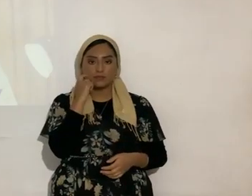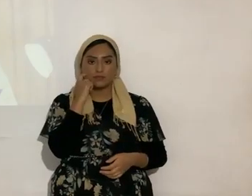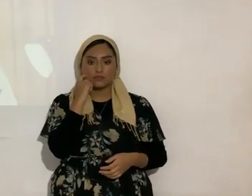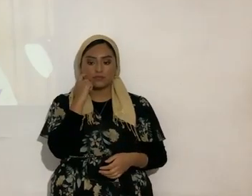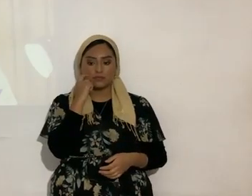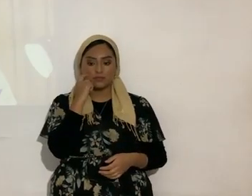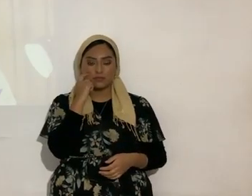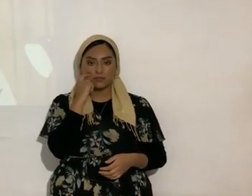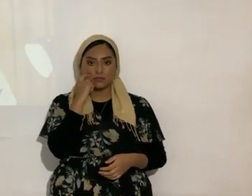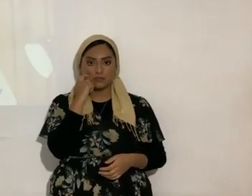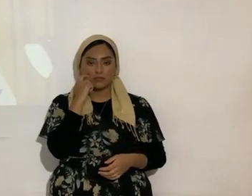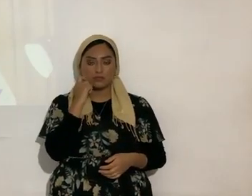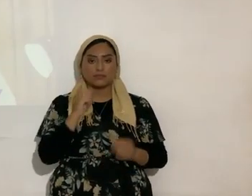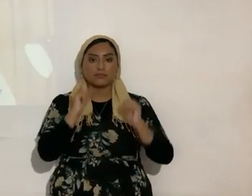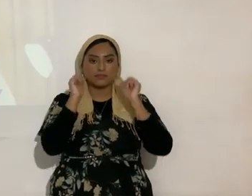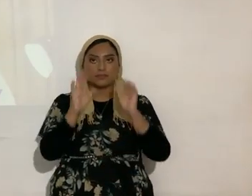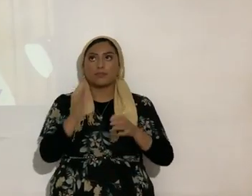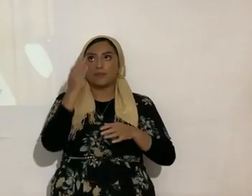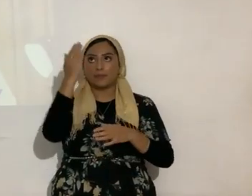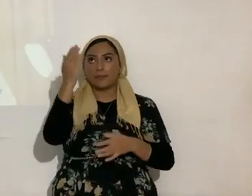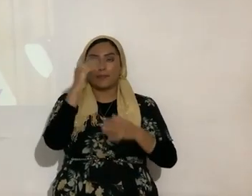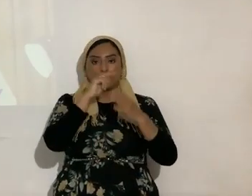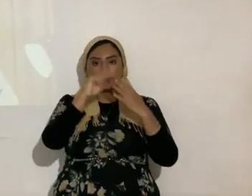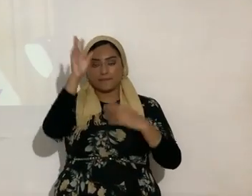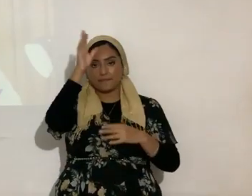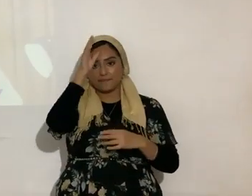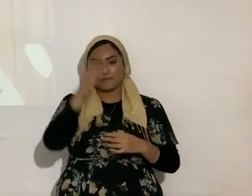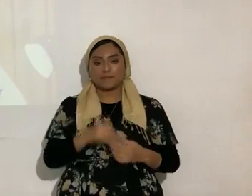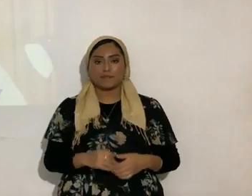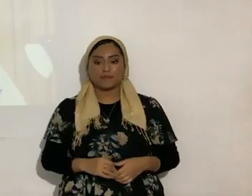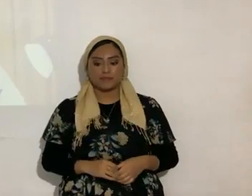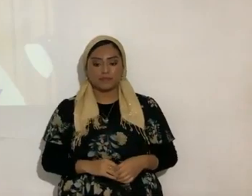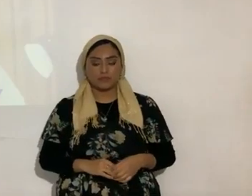bendito es el abacadós aleluya